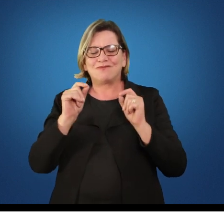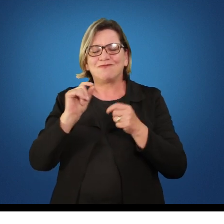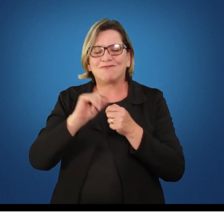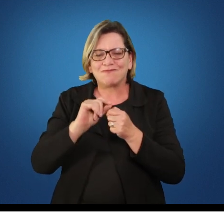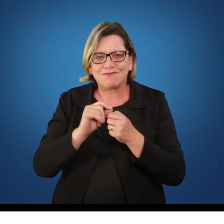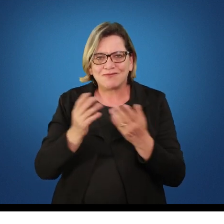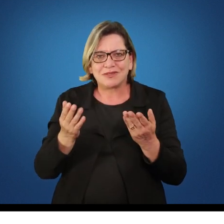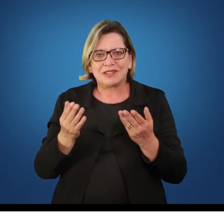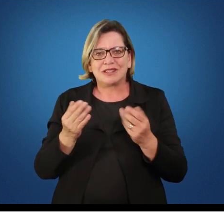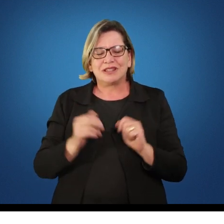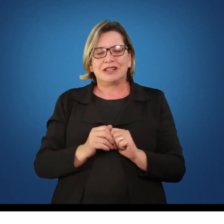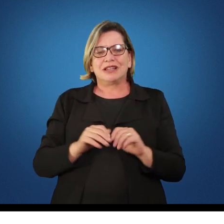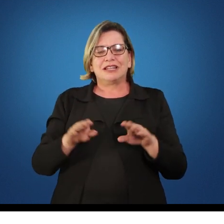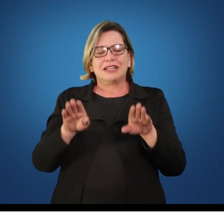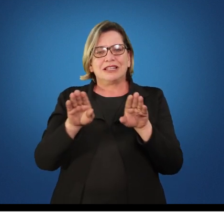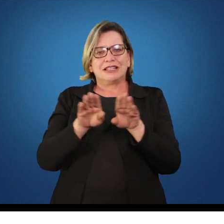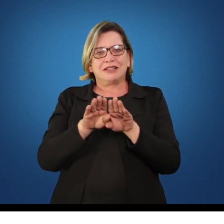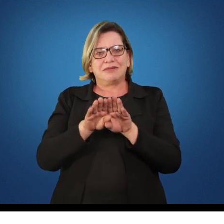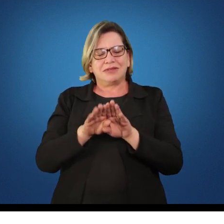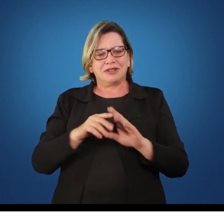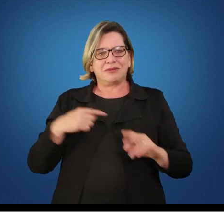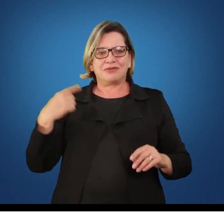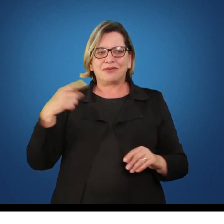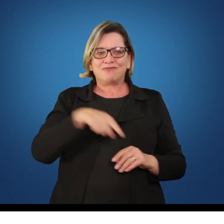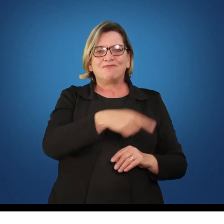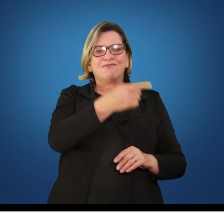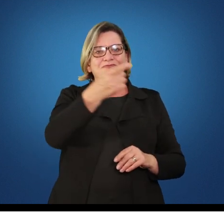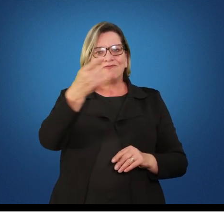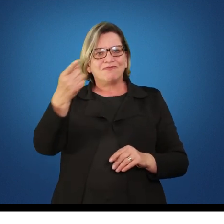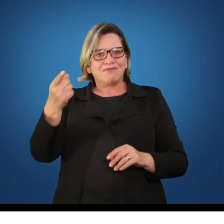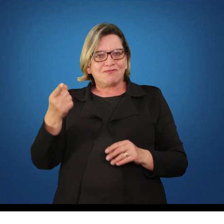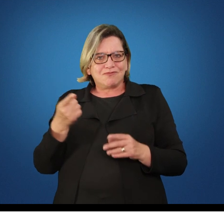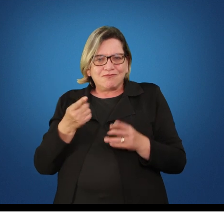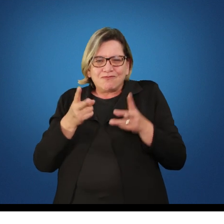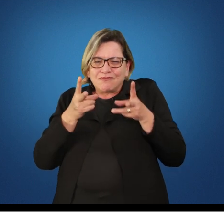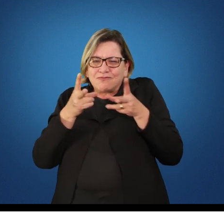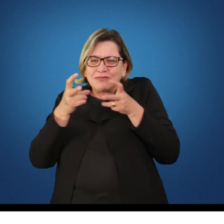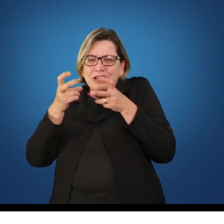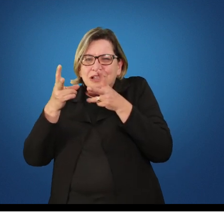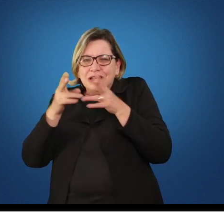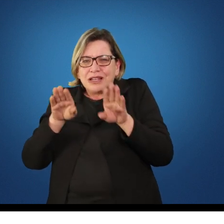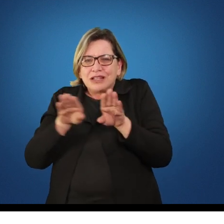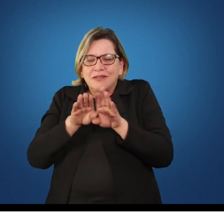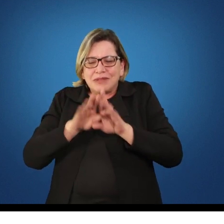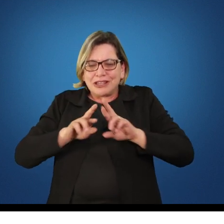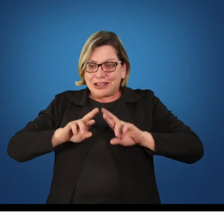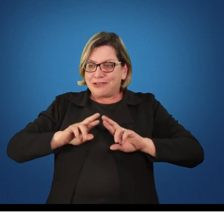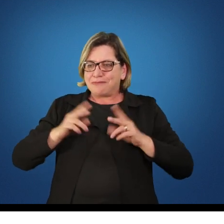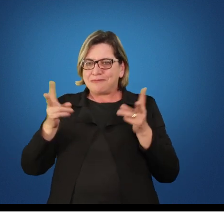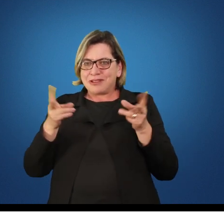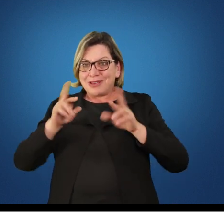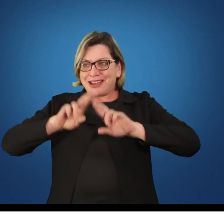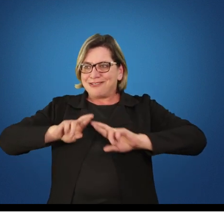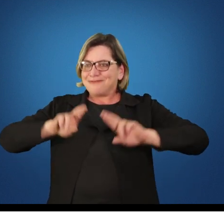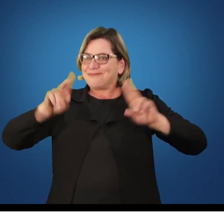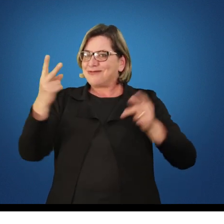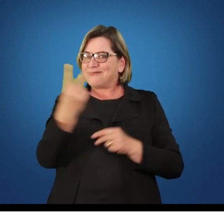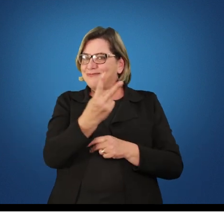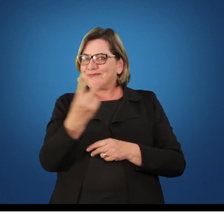Também, para você poder identificar, diferenciar esse esporte da escola ou na escola, você,